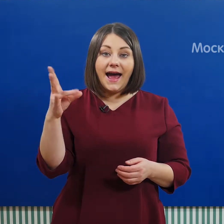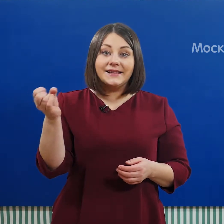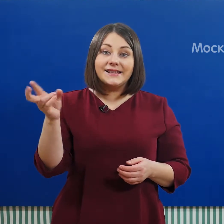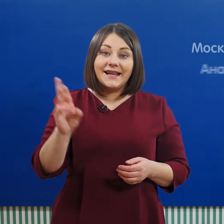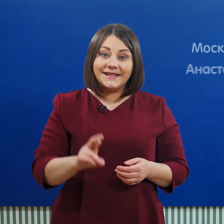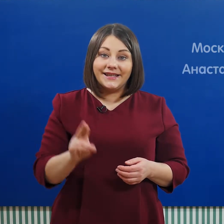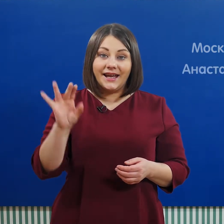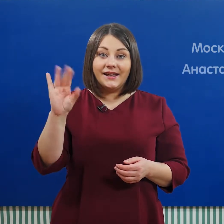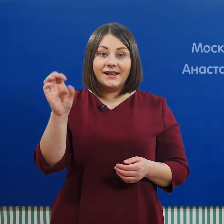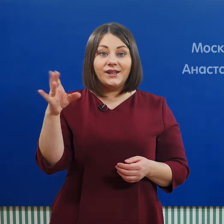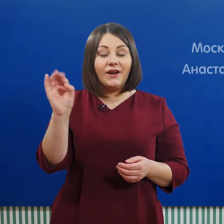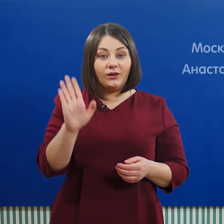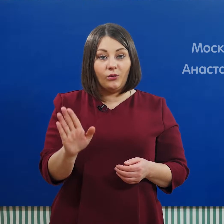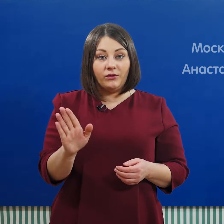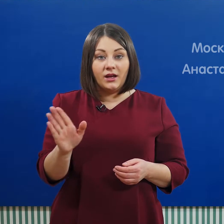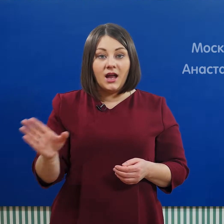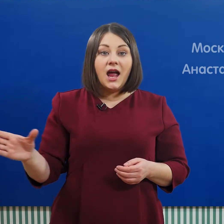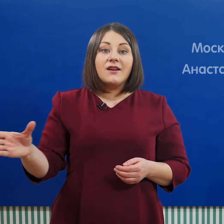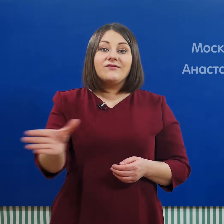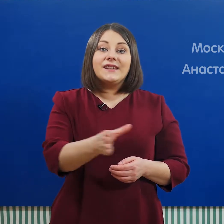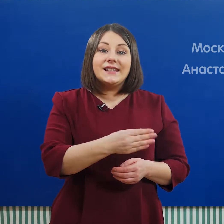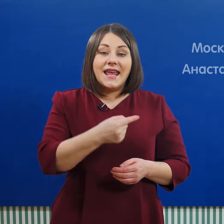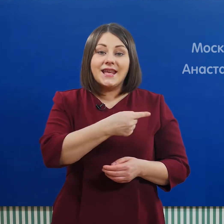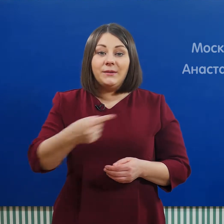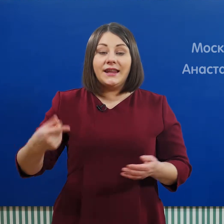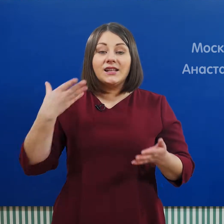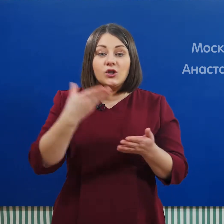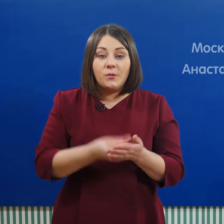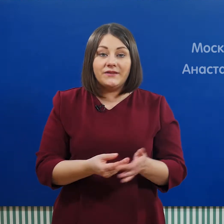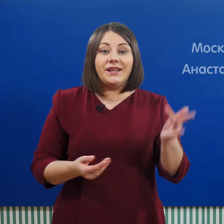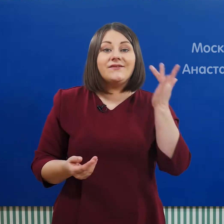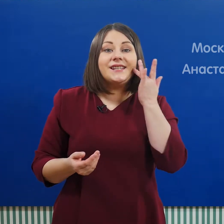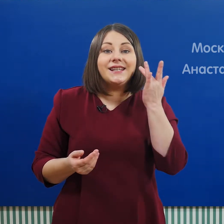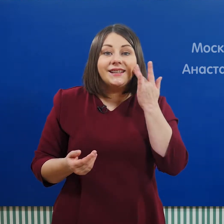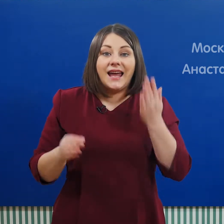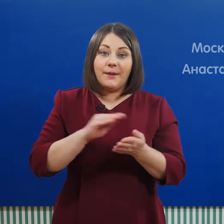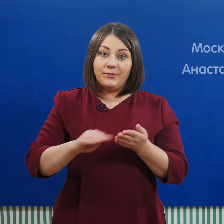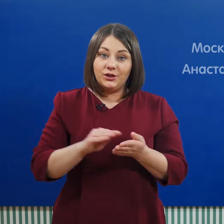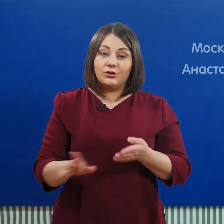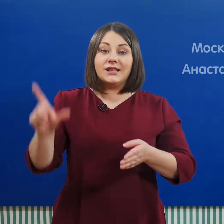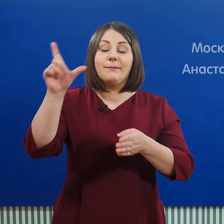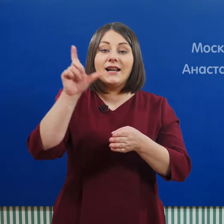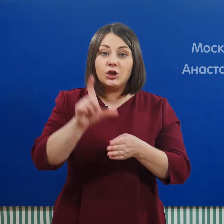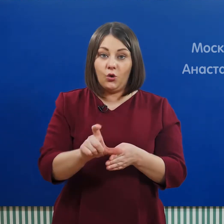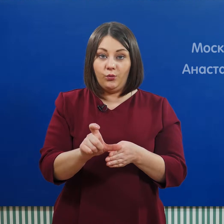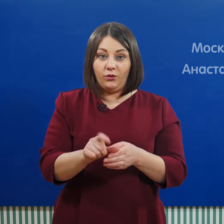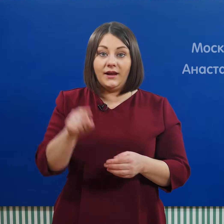Анастасия, Иванов. Все имена собственные всегда пишутся с большой буквы.